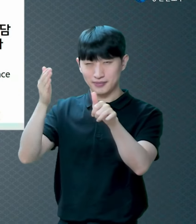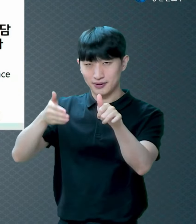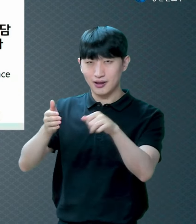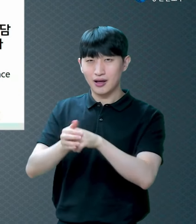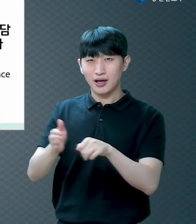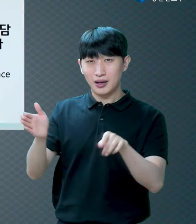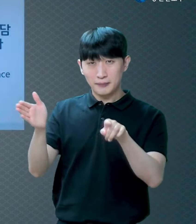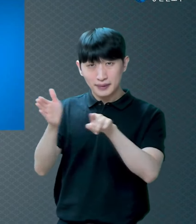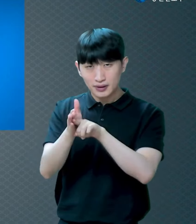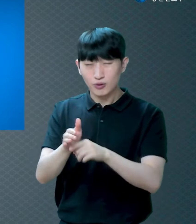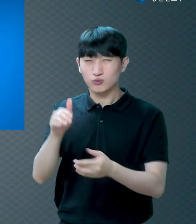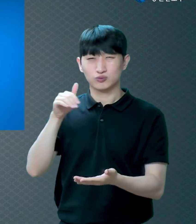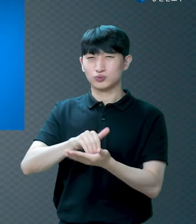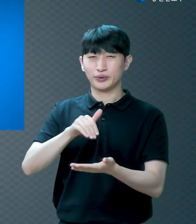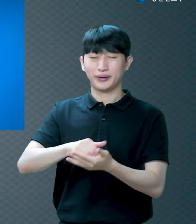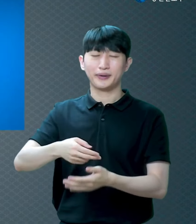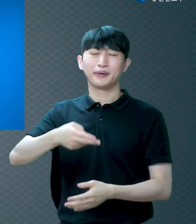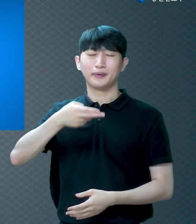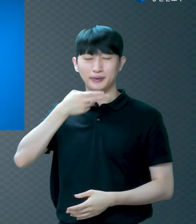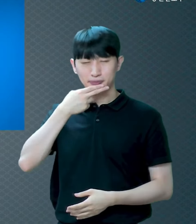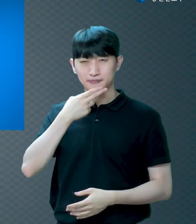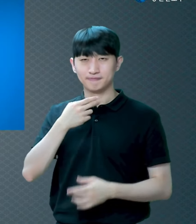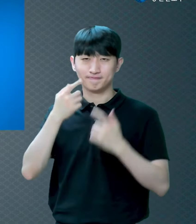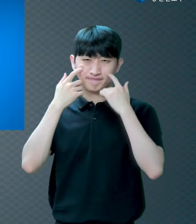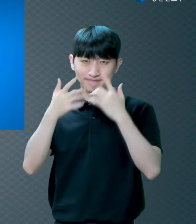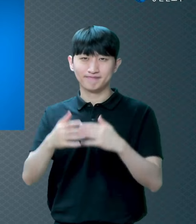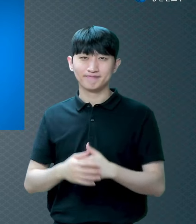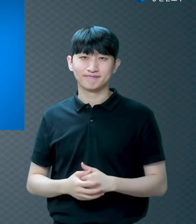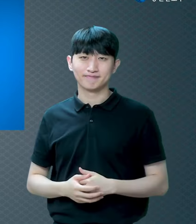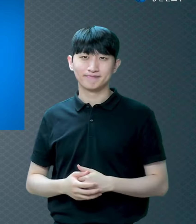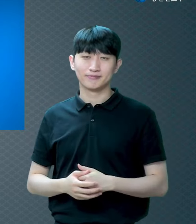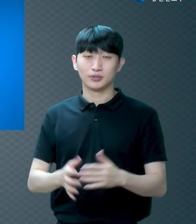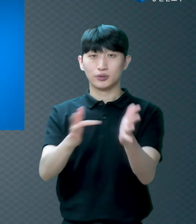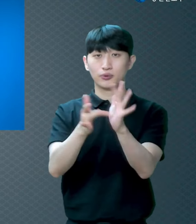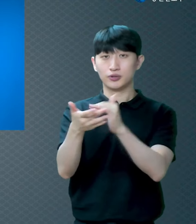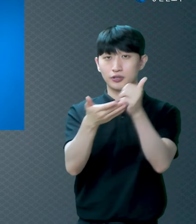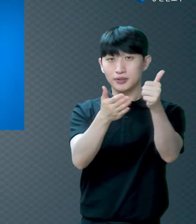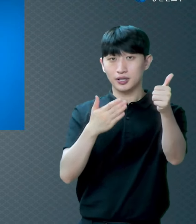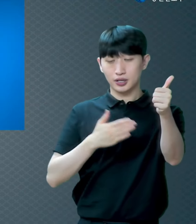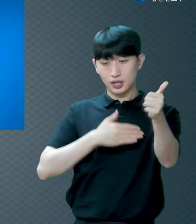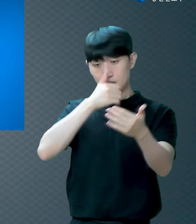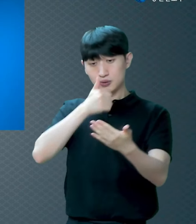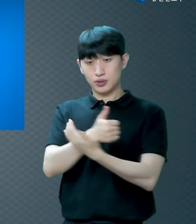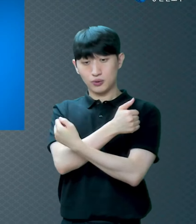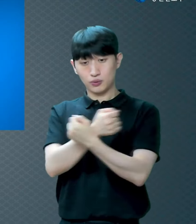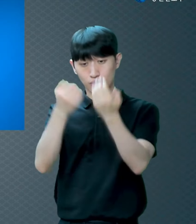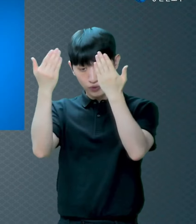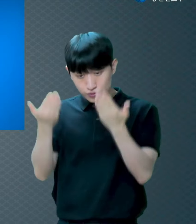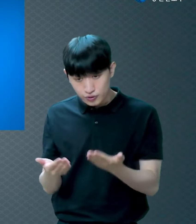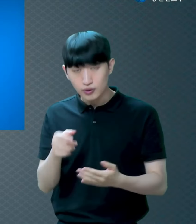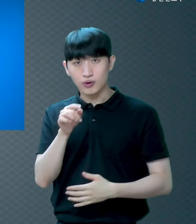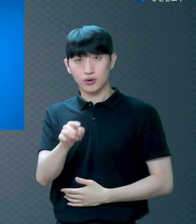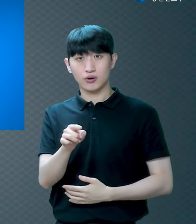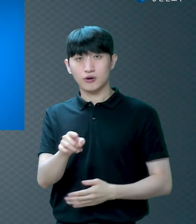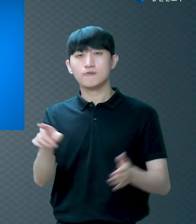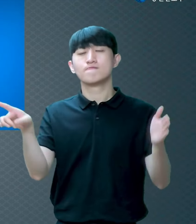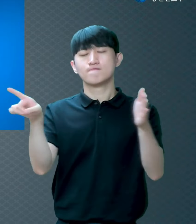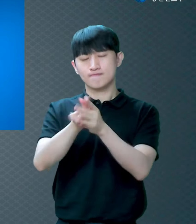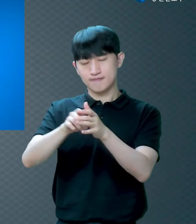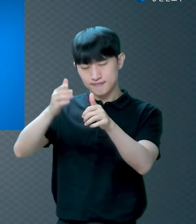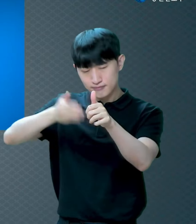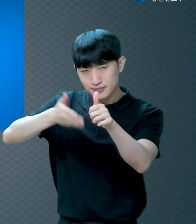결코 후회하지 않습니다 예수님이 십자가에서 내 죄를 영원히 용서했다 이 사실 마음속에 믿으세요